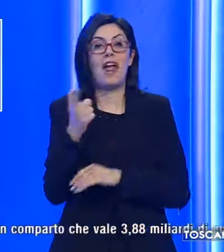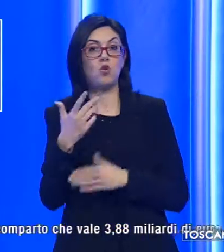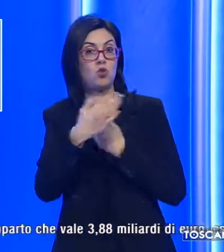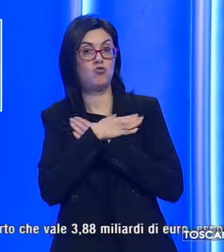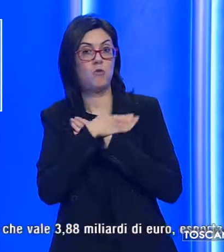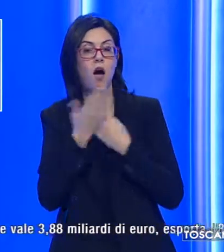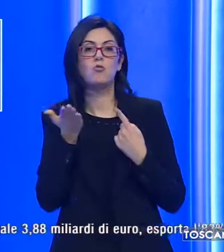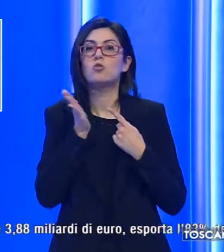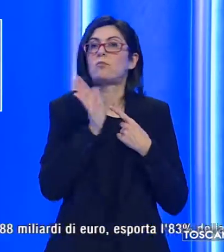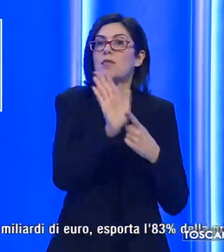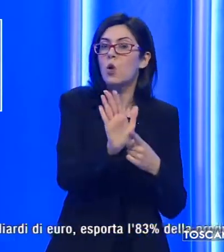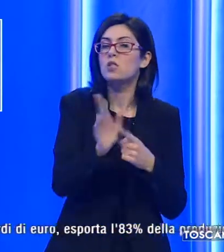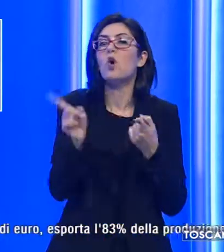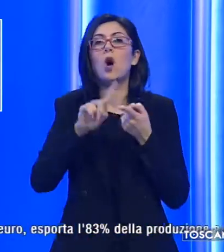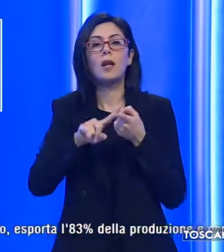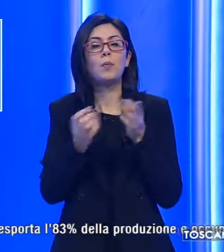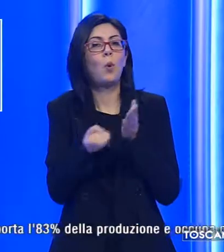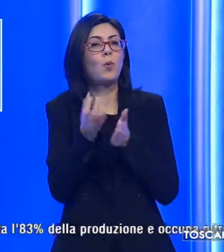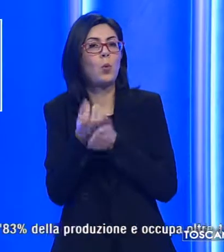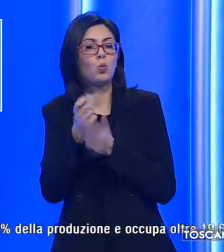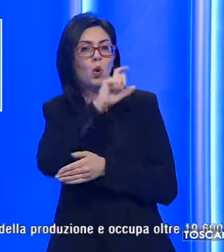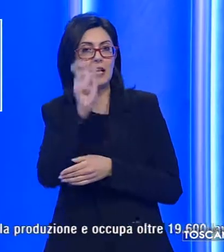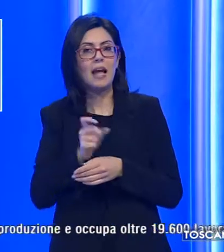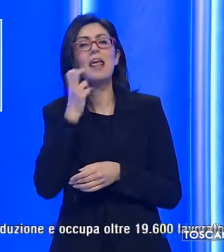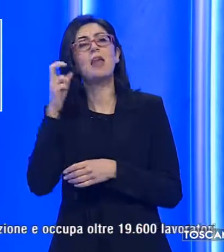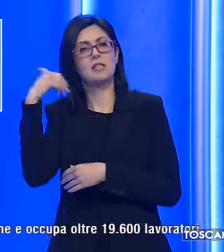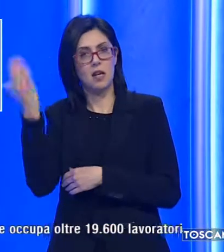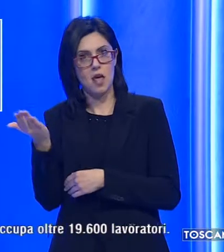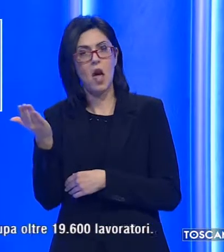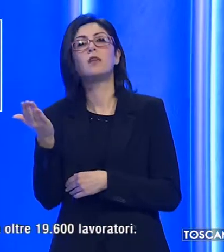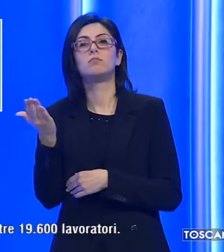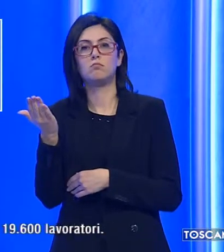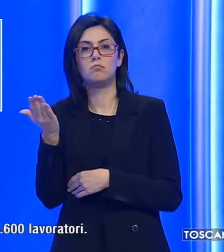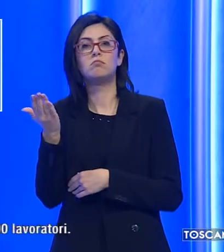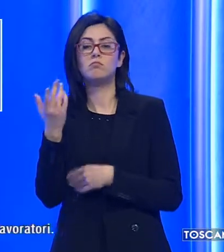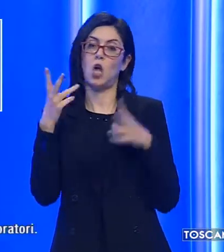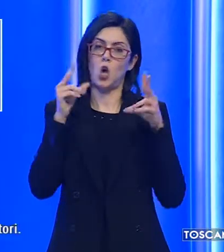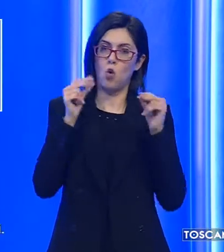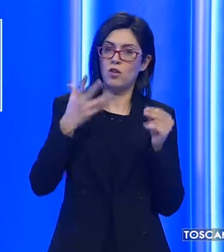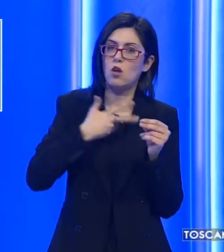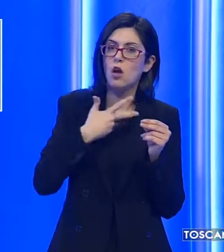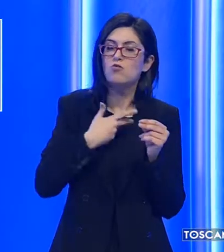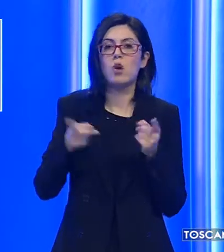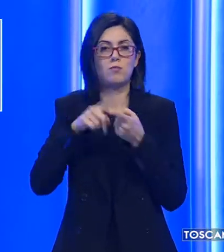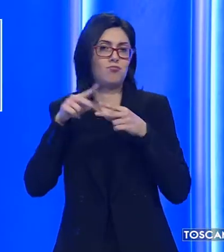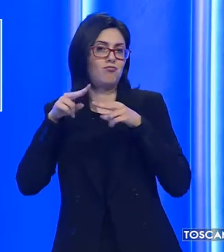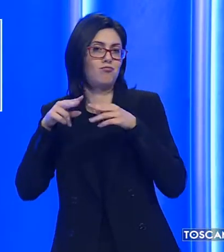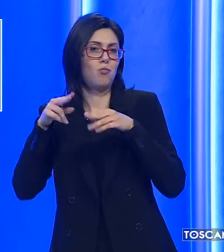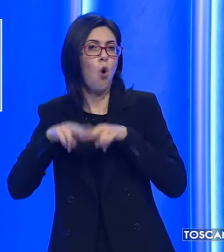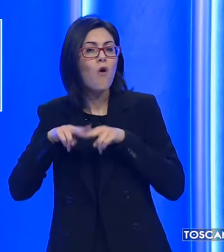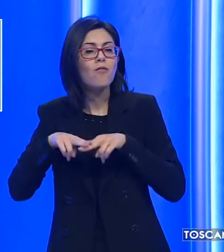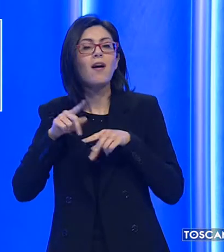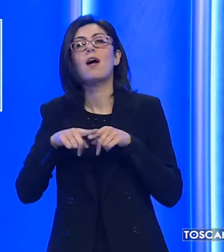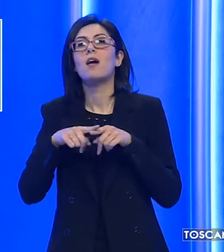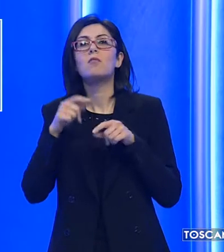espositori e produttori italiani e stranieri con novità e riconferme che ben